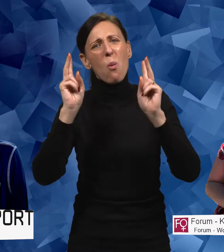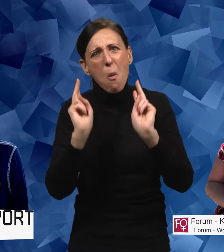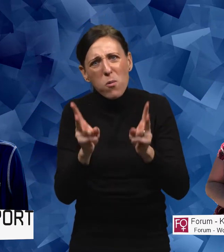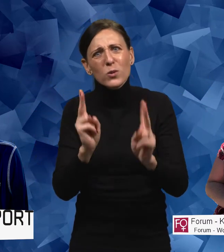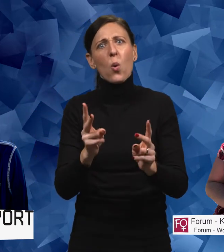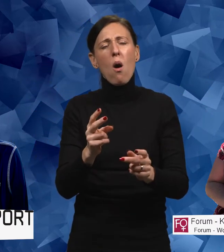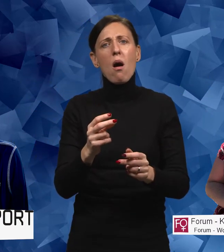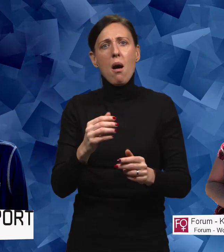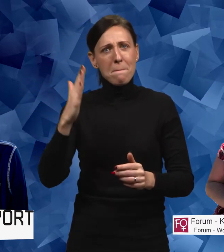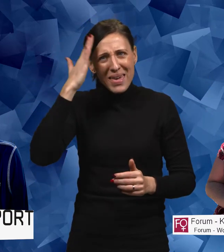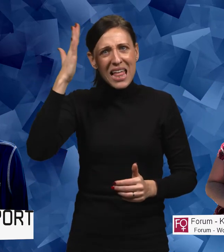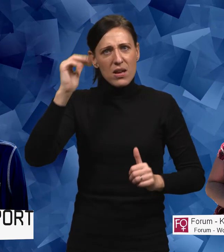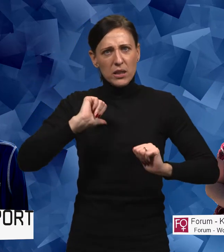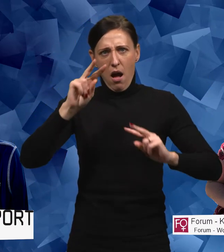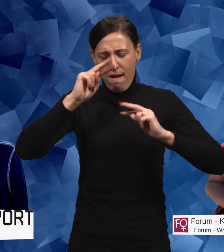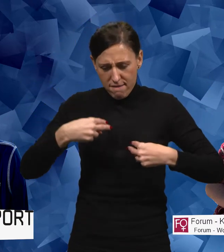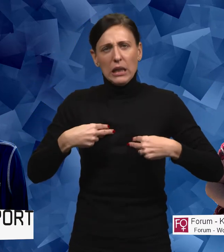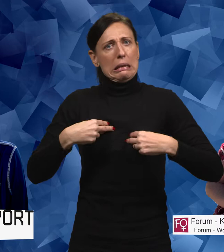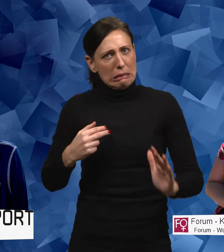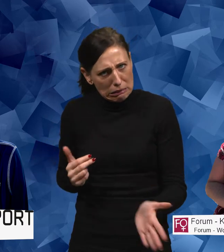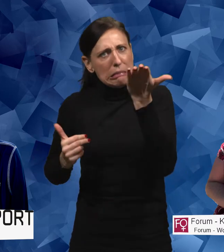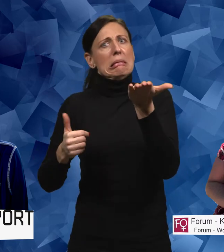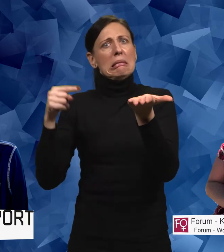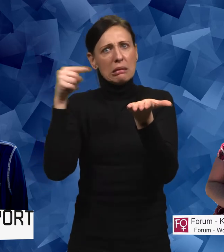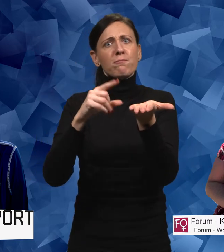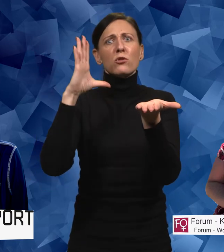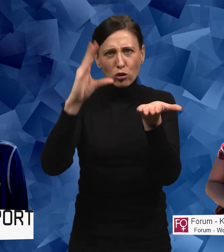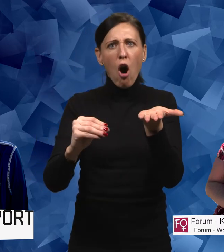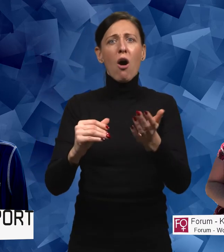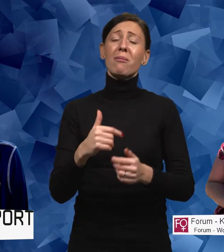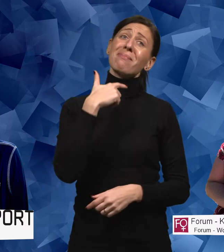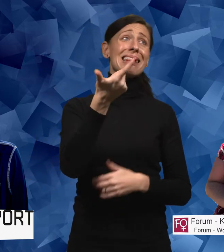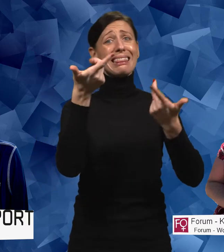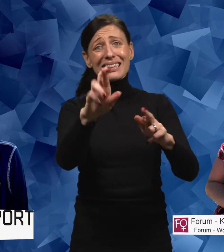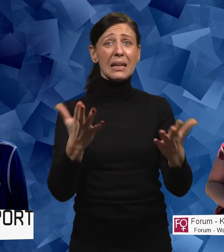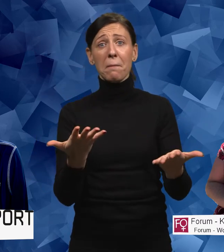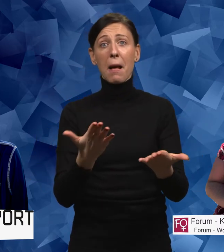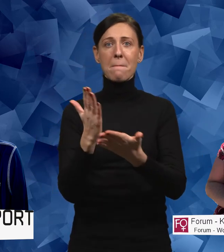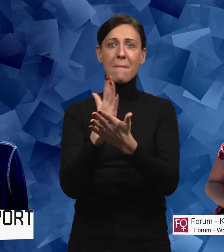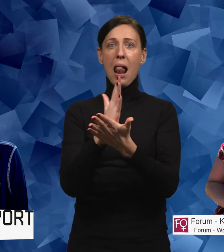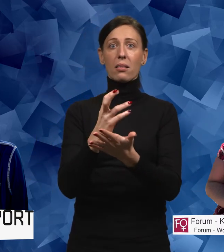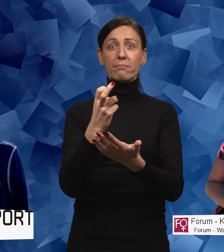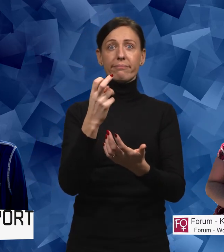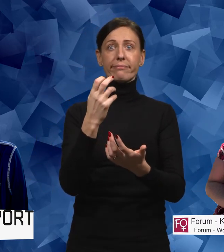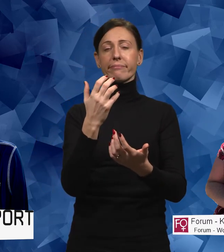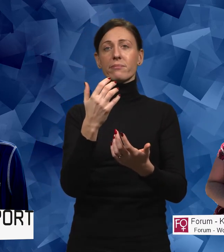och synliggöra de skillnader som finns. Exempelvis då, utifrån kön. Och